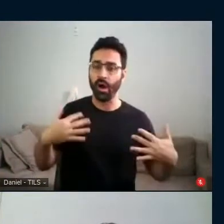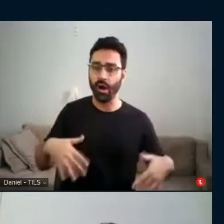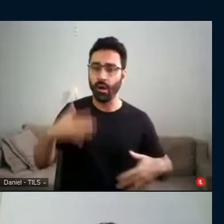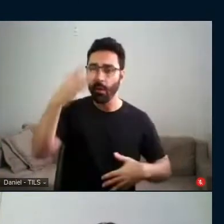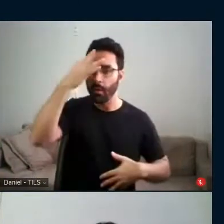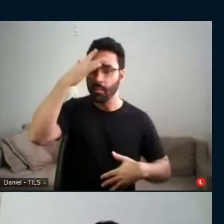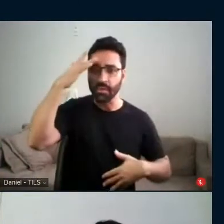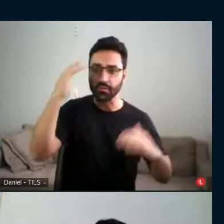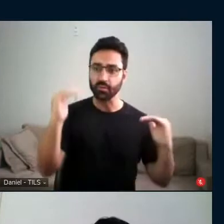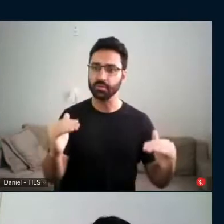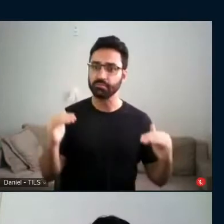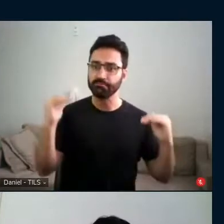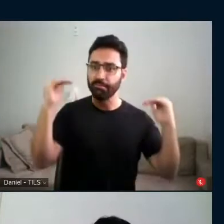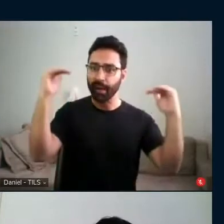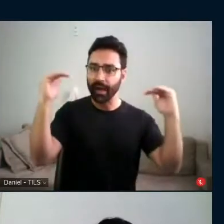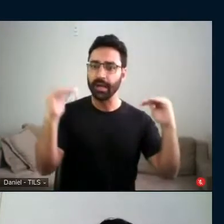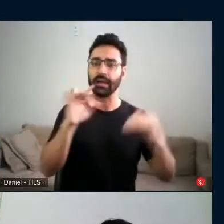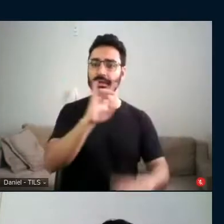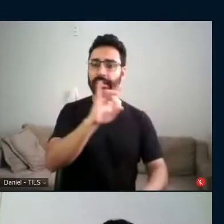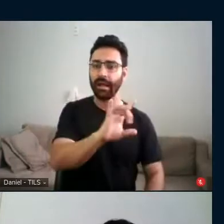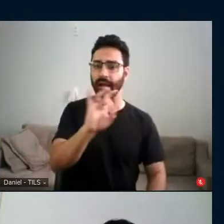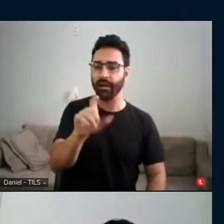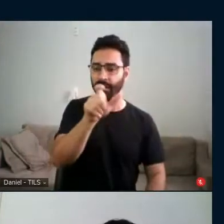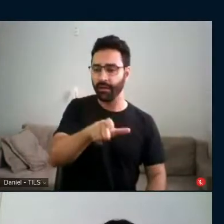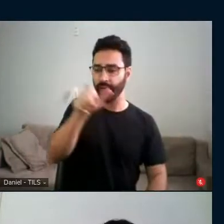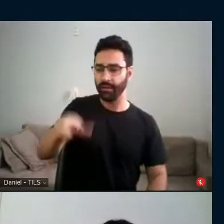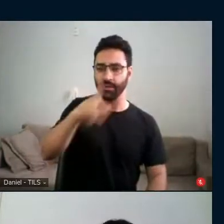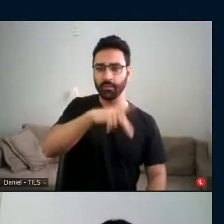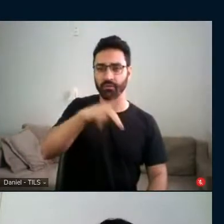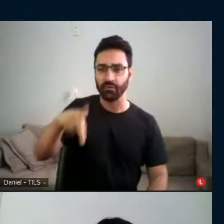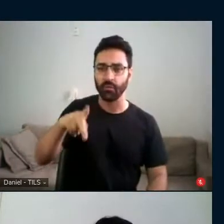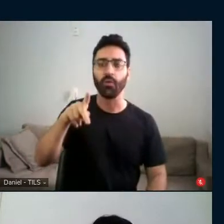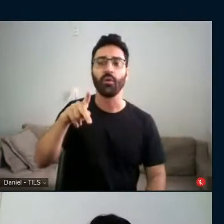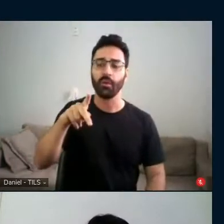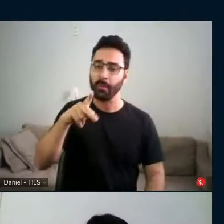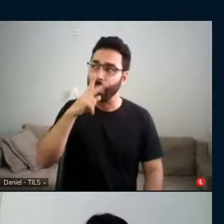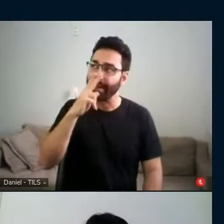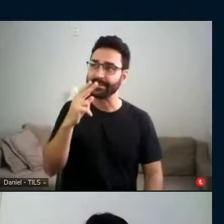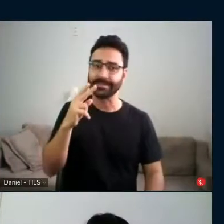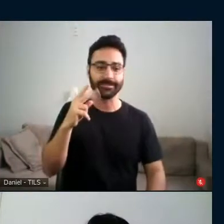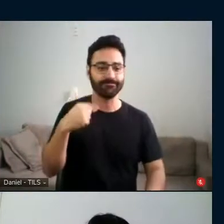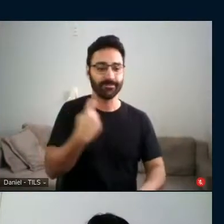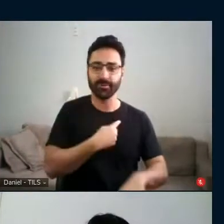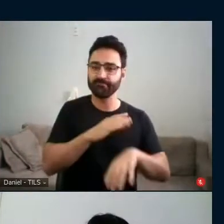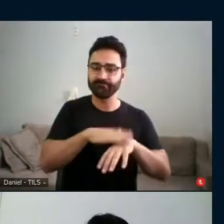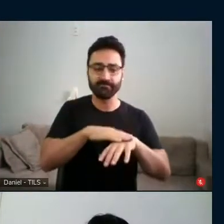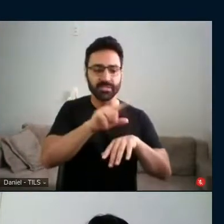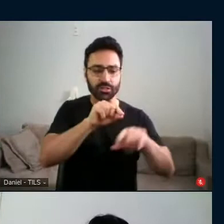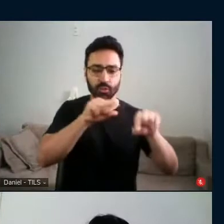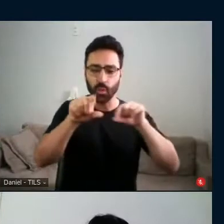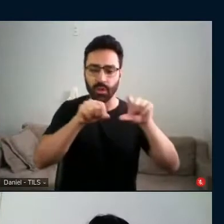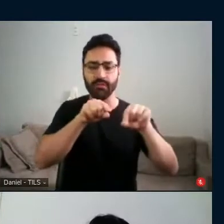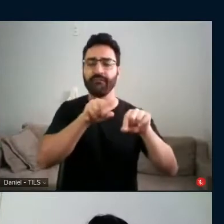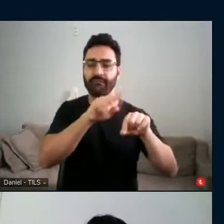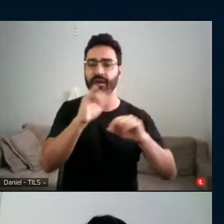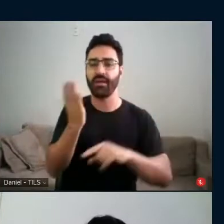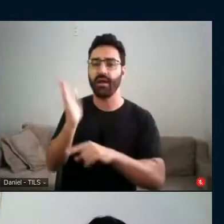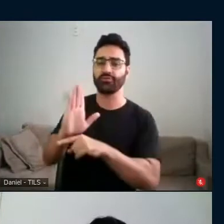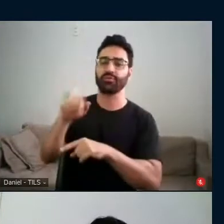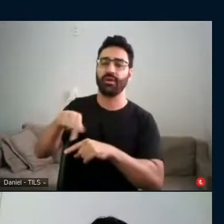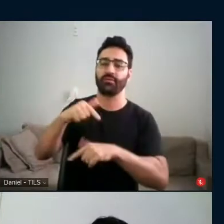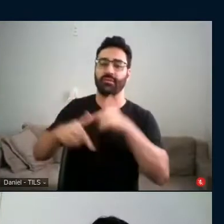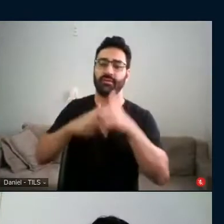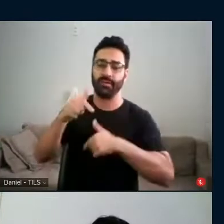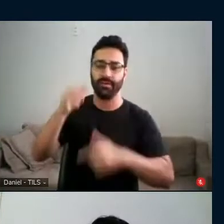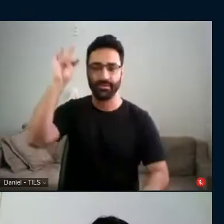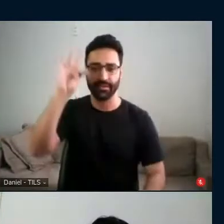cada uma aqui especialmente escolhida, que podem contribuir para este trabalho. São